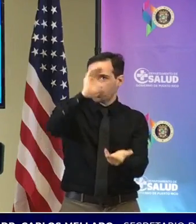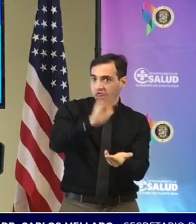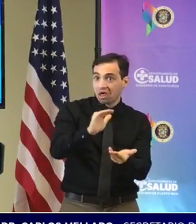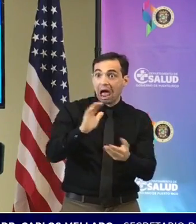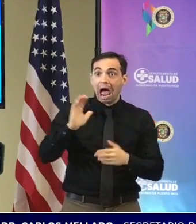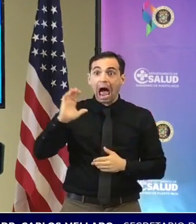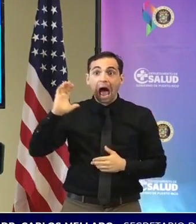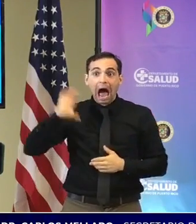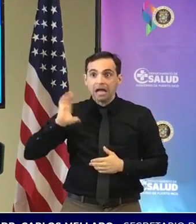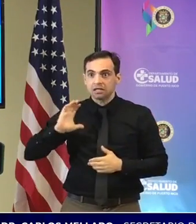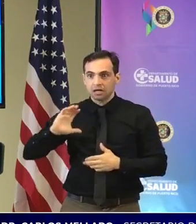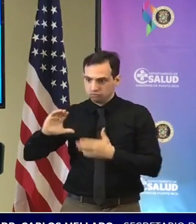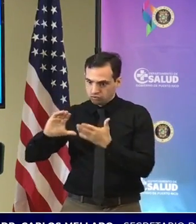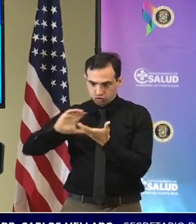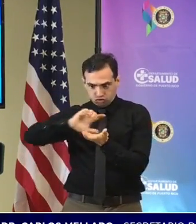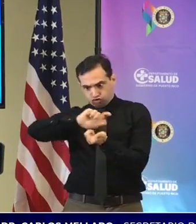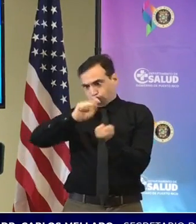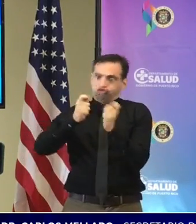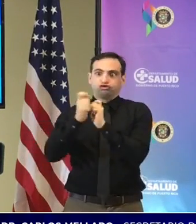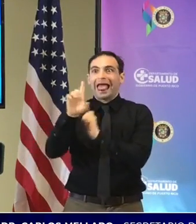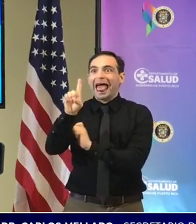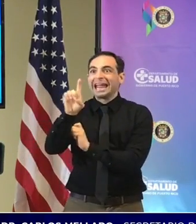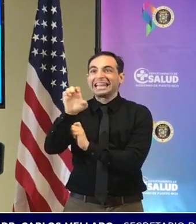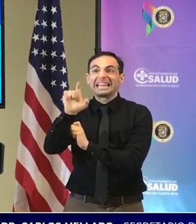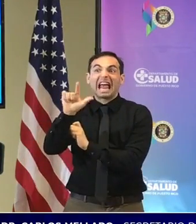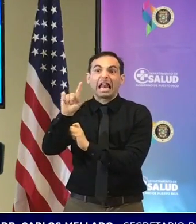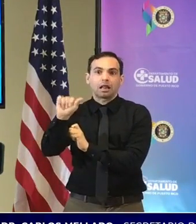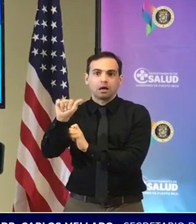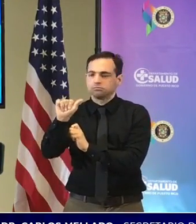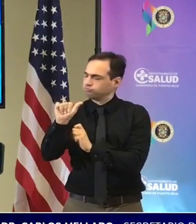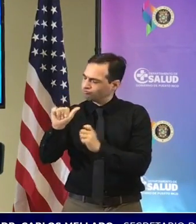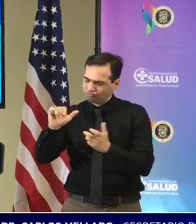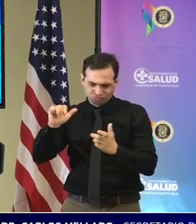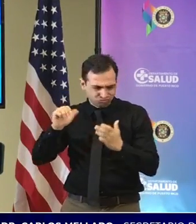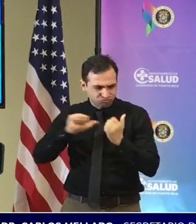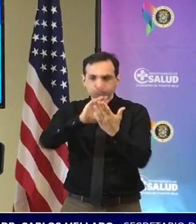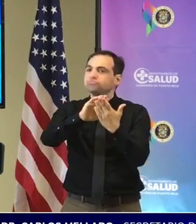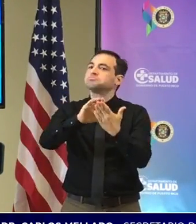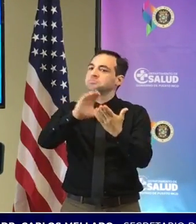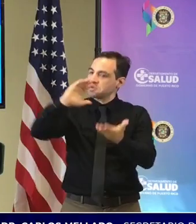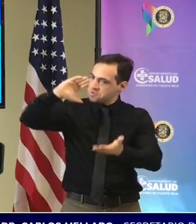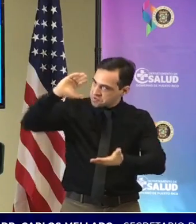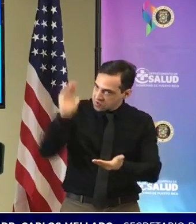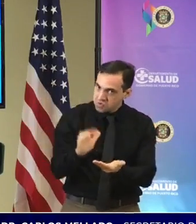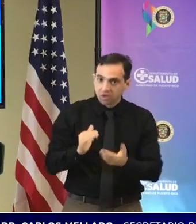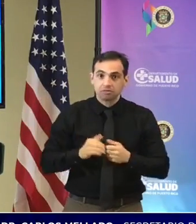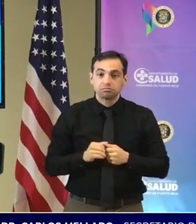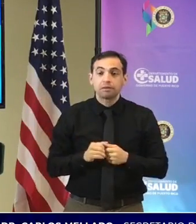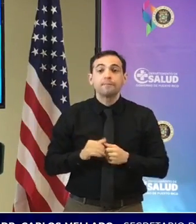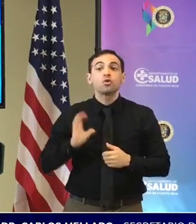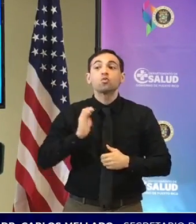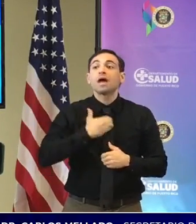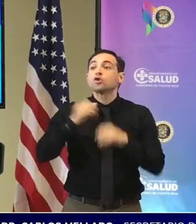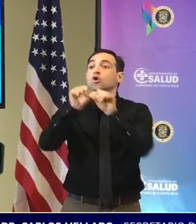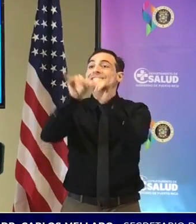comenzó herramientas son sistema de rastreo sistema de rastreo sumamente efectivo